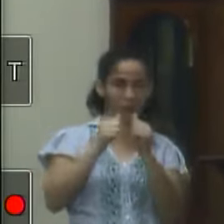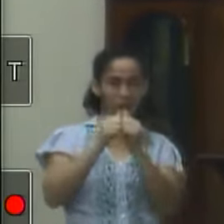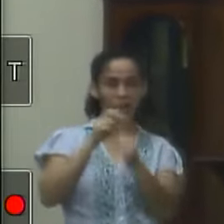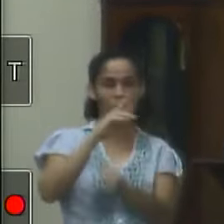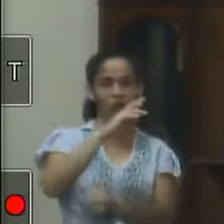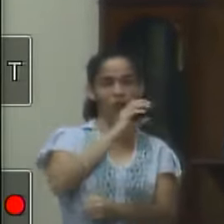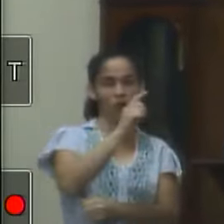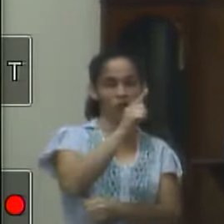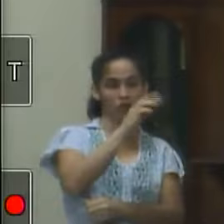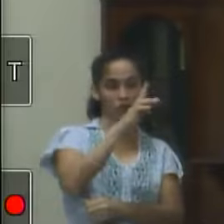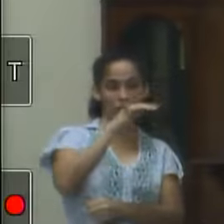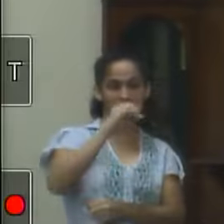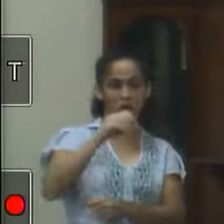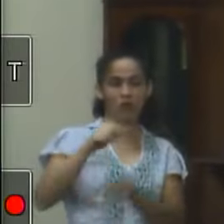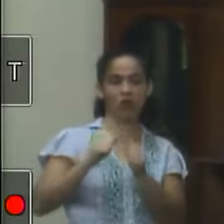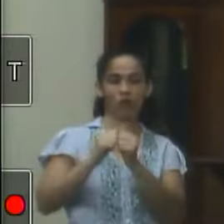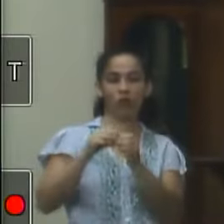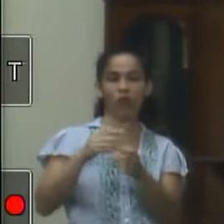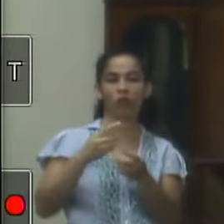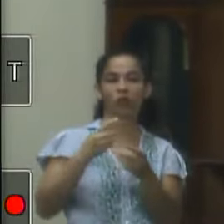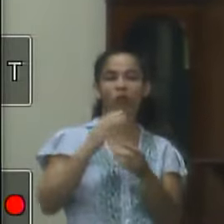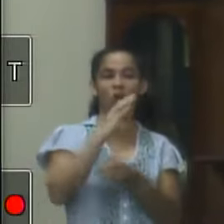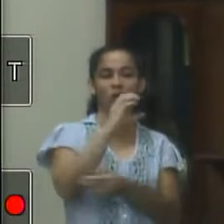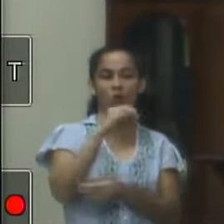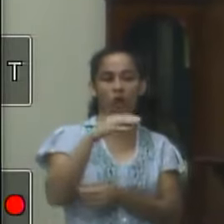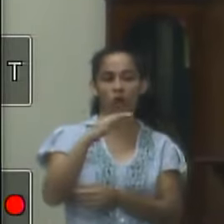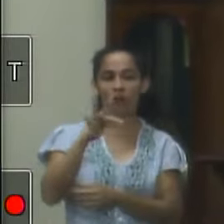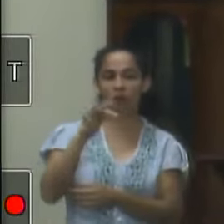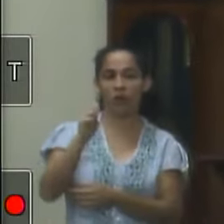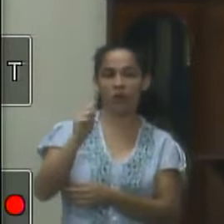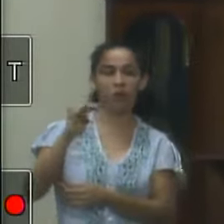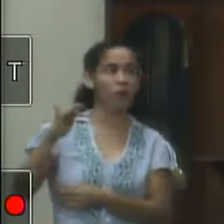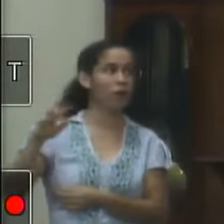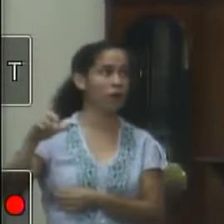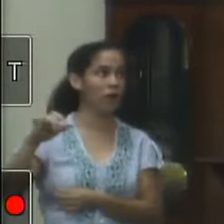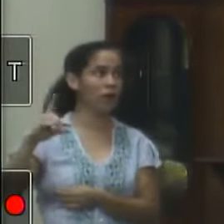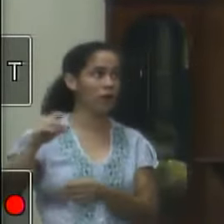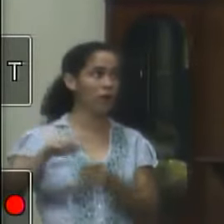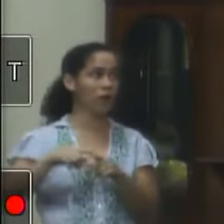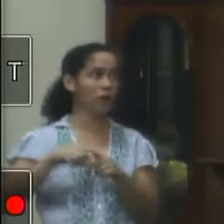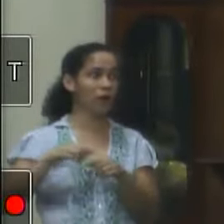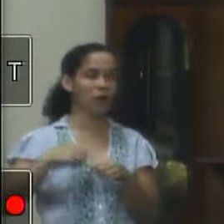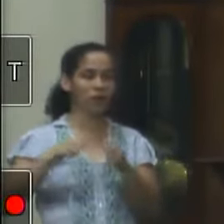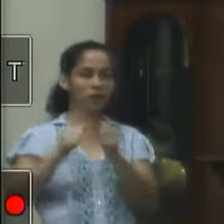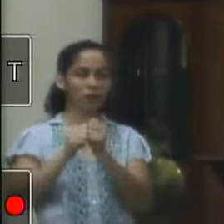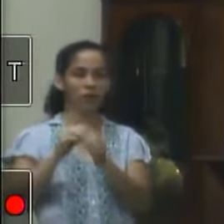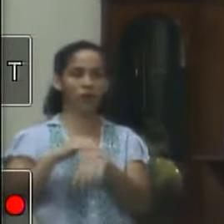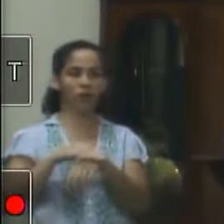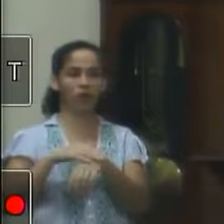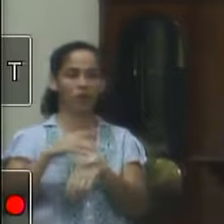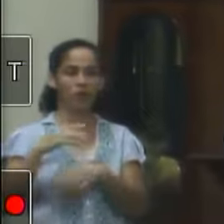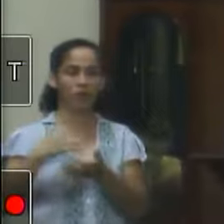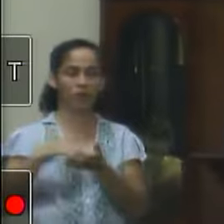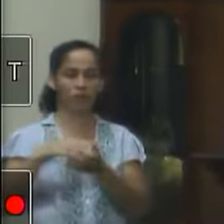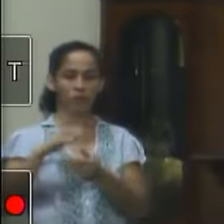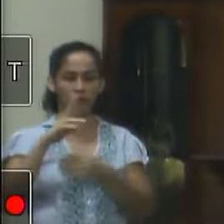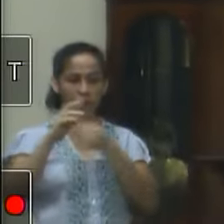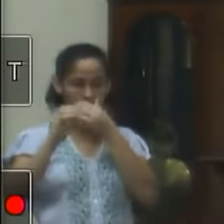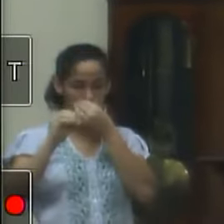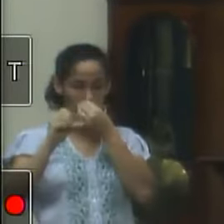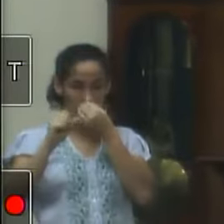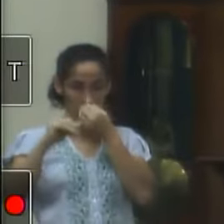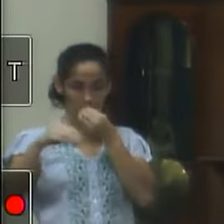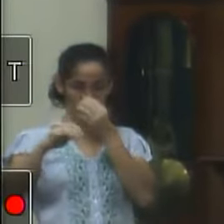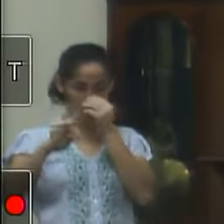com a Rosemary fui lá na contabilidade falei olha eu faço questão da minha premissa constitucional de discutir o orçamento